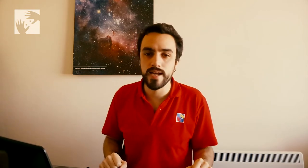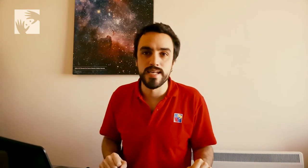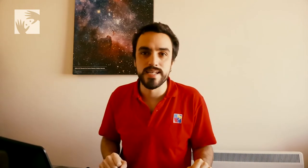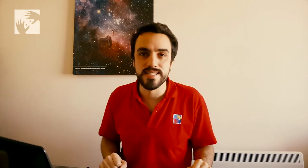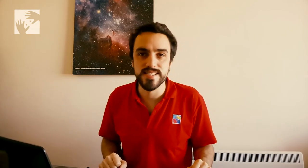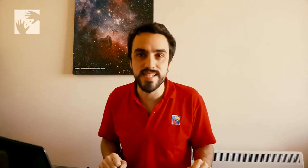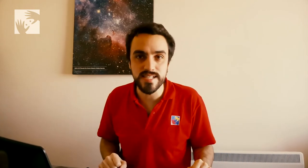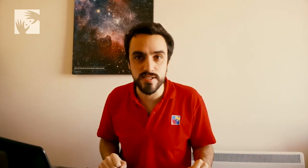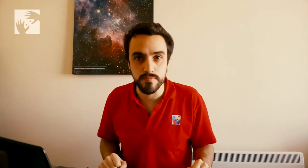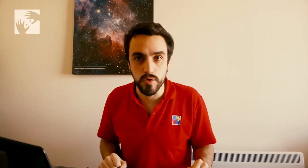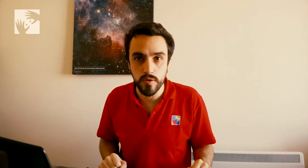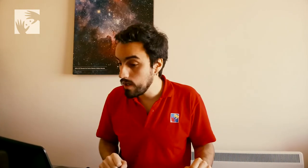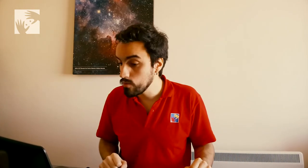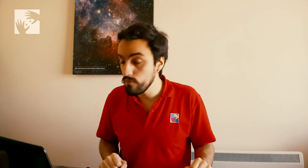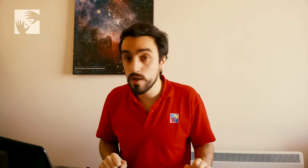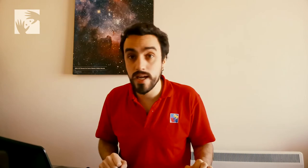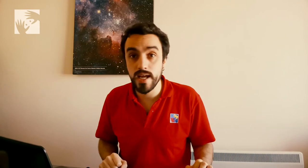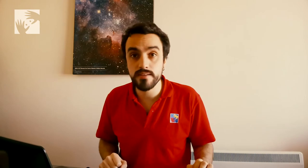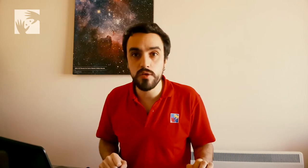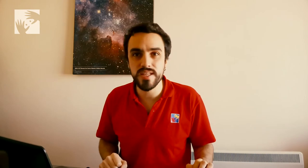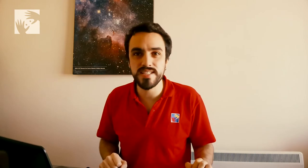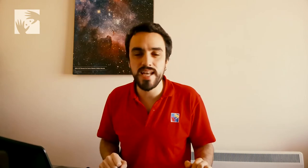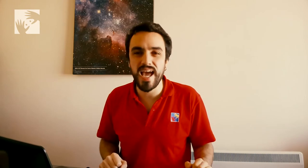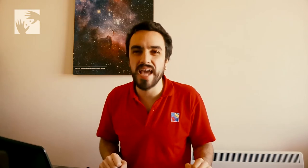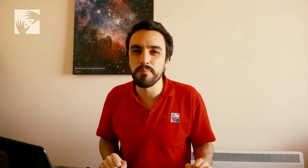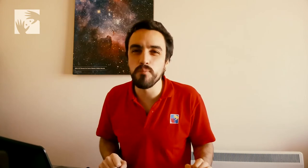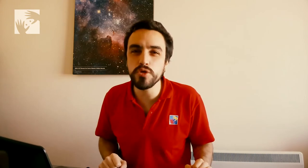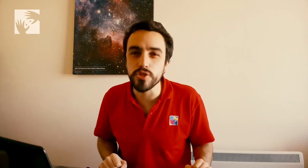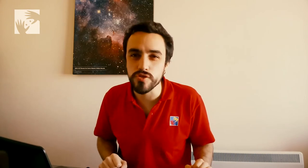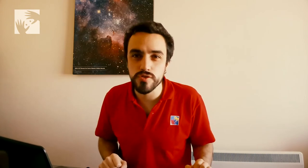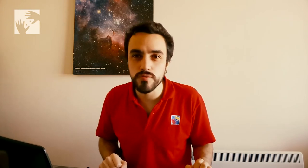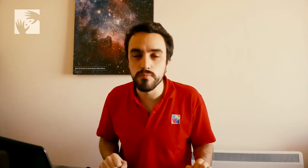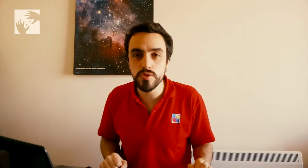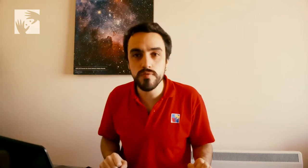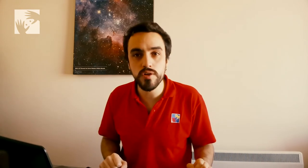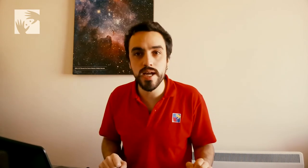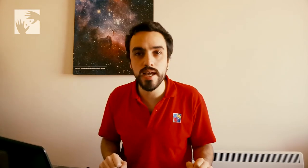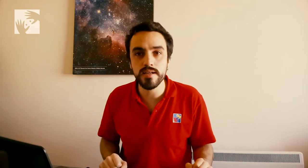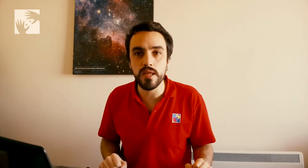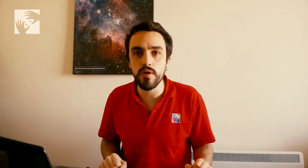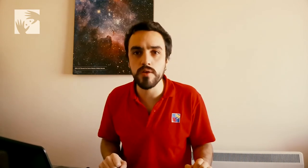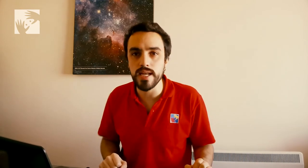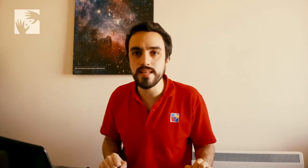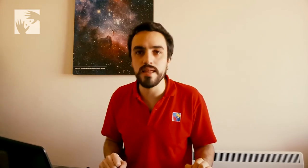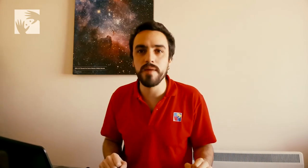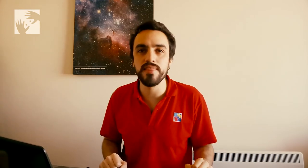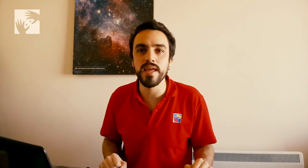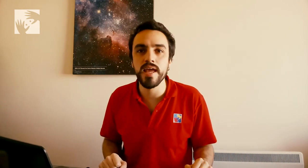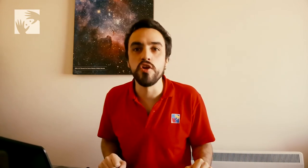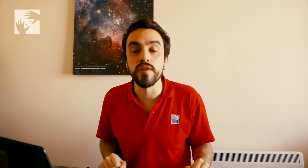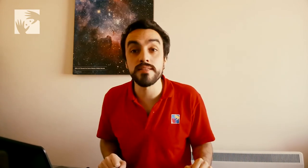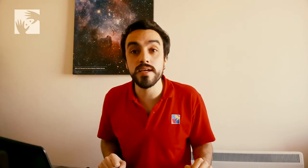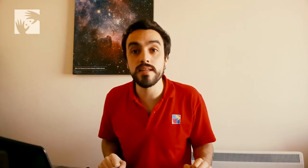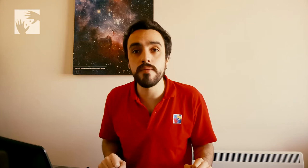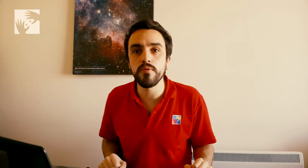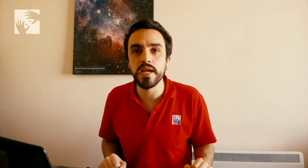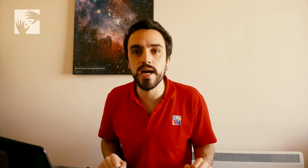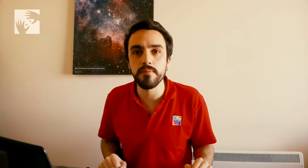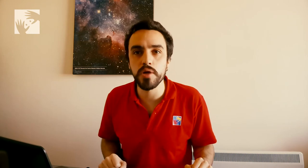sismo. ¿Algunos volcanes activos de Chile? Hay muchos, muchos volcanes activos hay en la lista de más de 90 que está publicada por